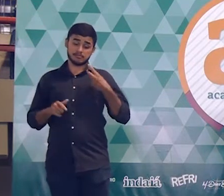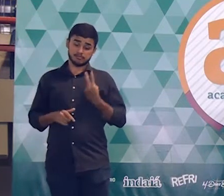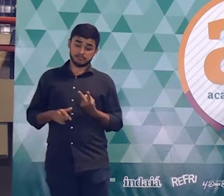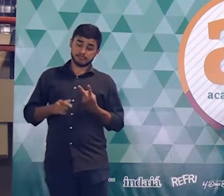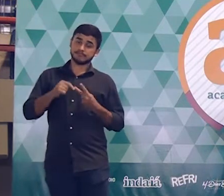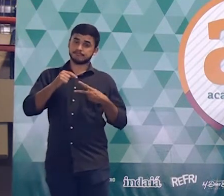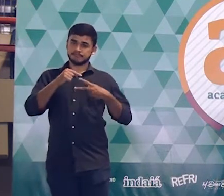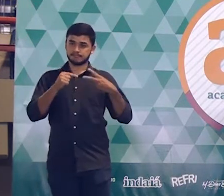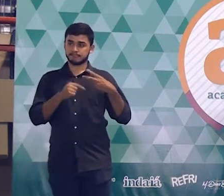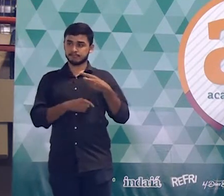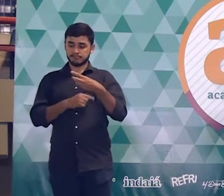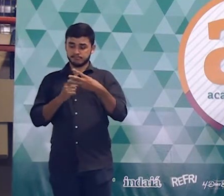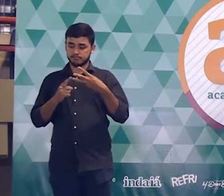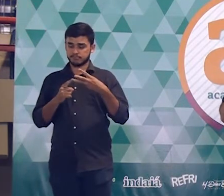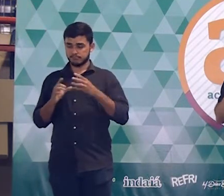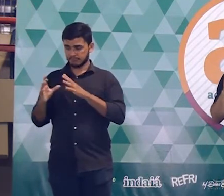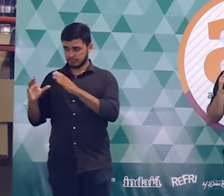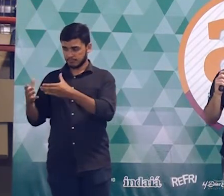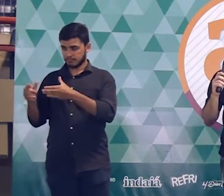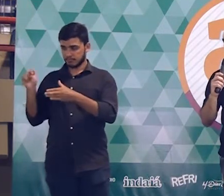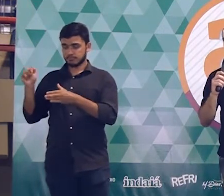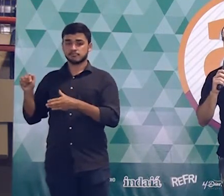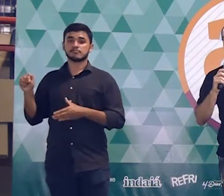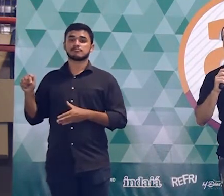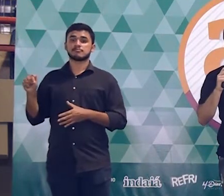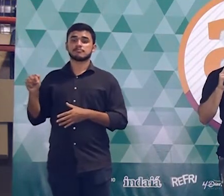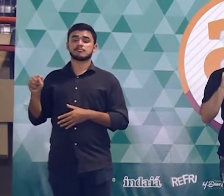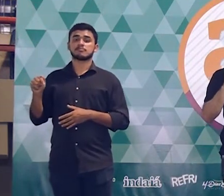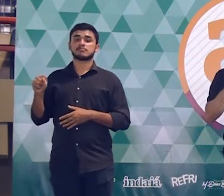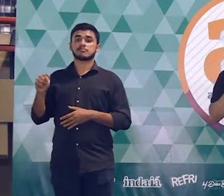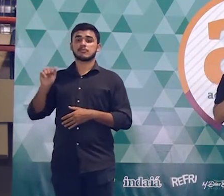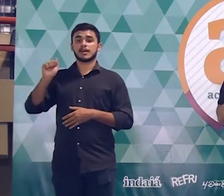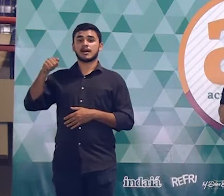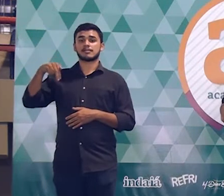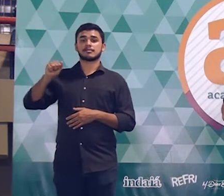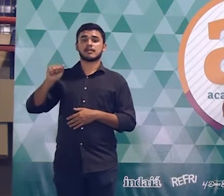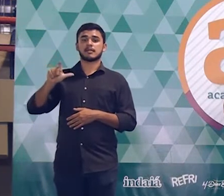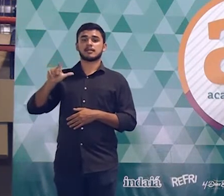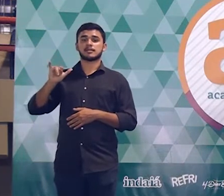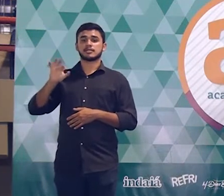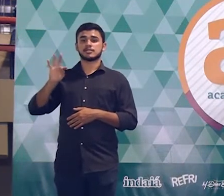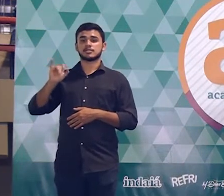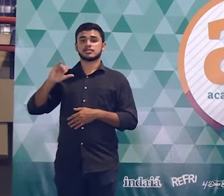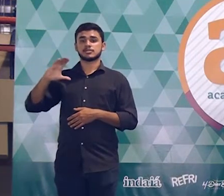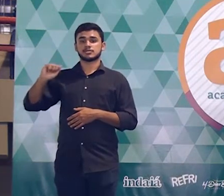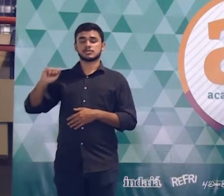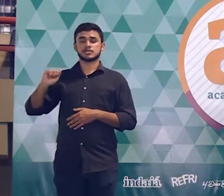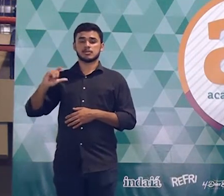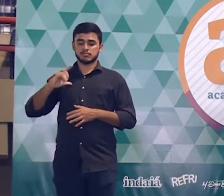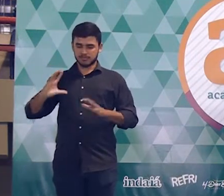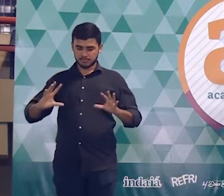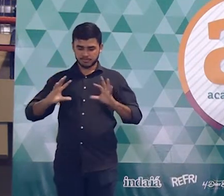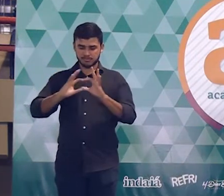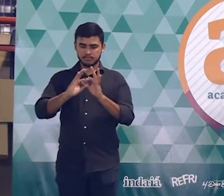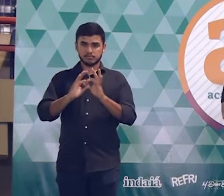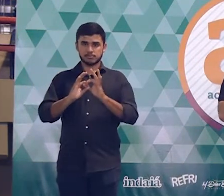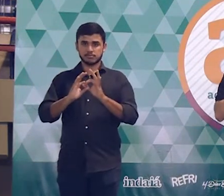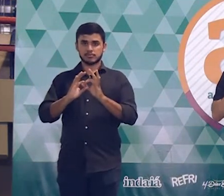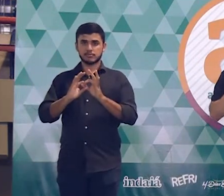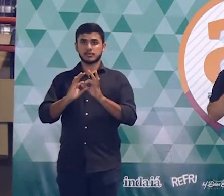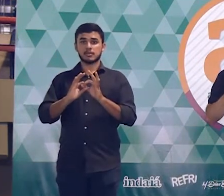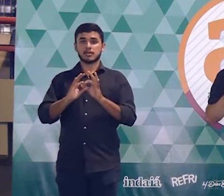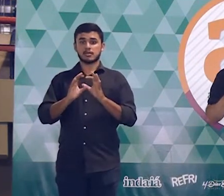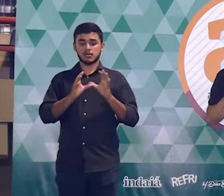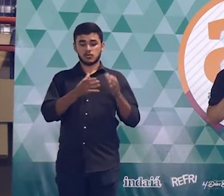prova do Enem, e existe um tipo de geometria que a gente chama de geometria analítica, que é como se fosse um elo entre a geometria plana